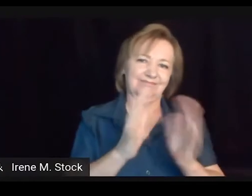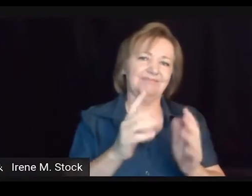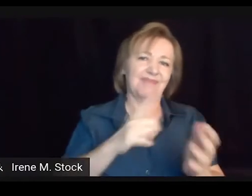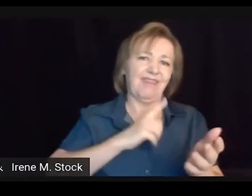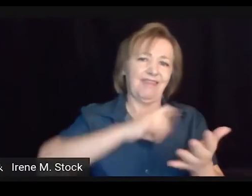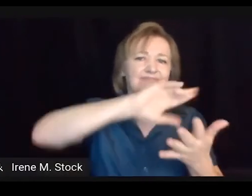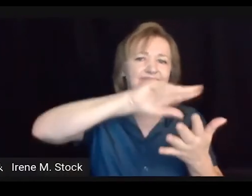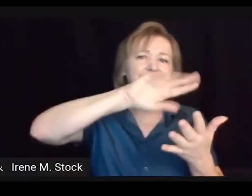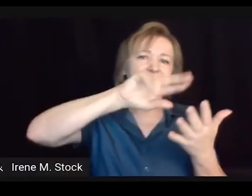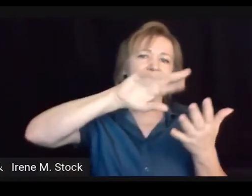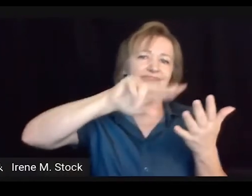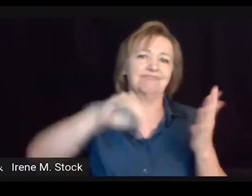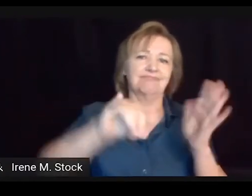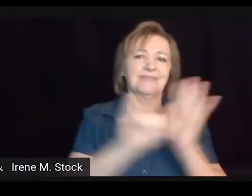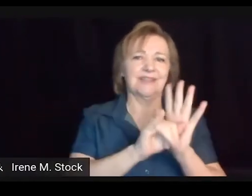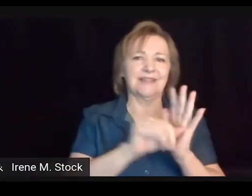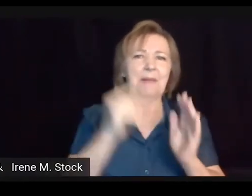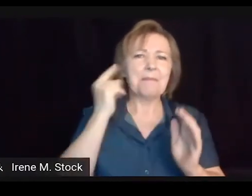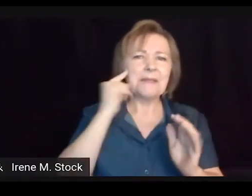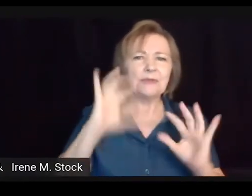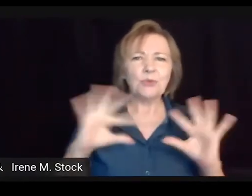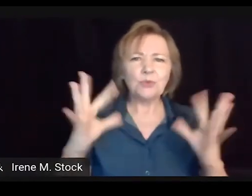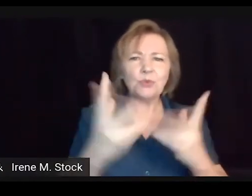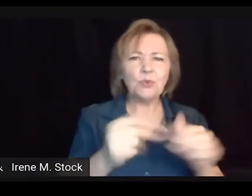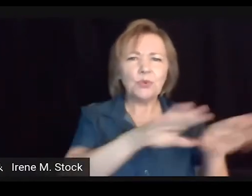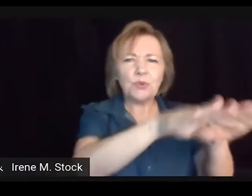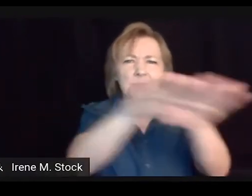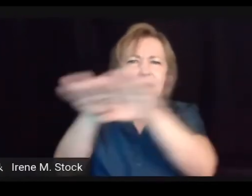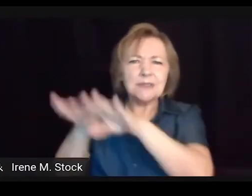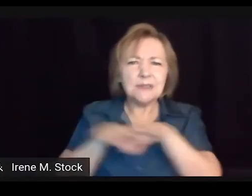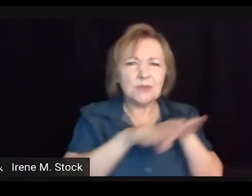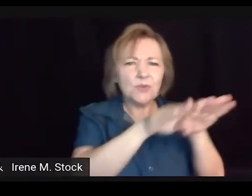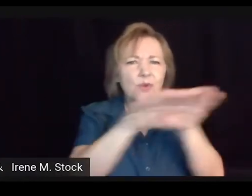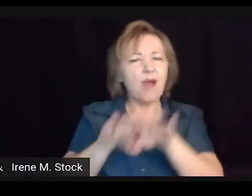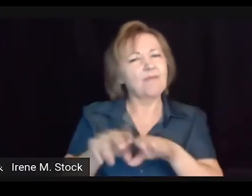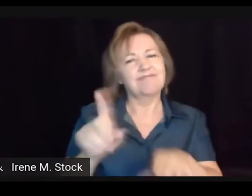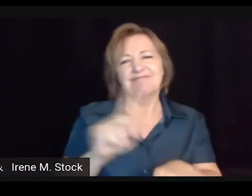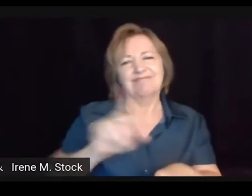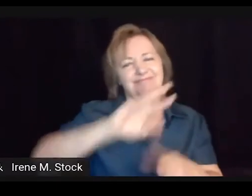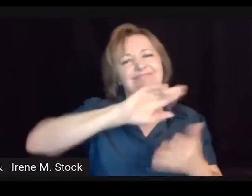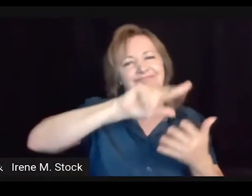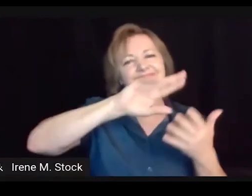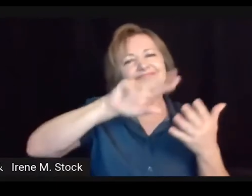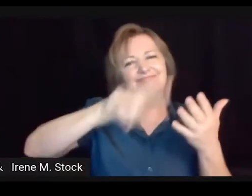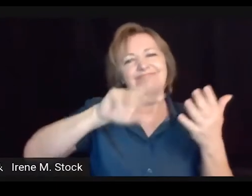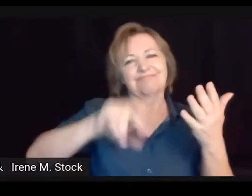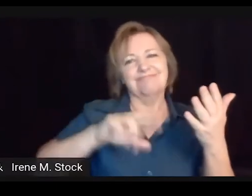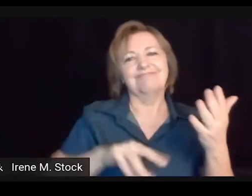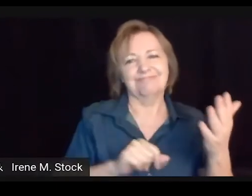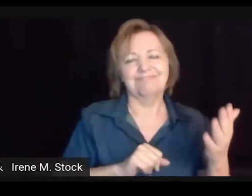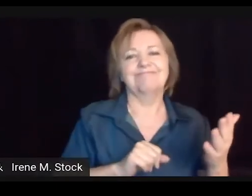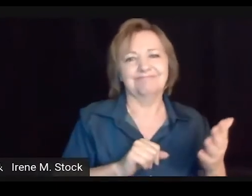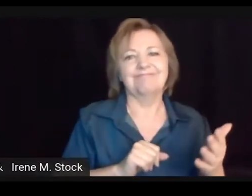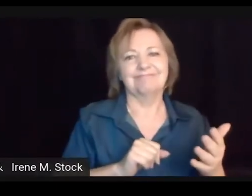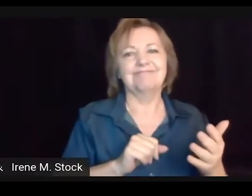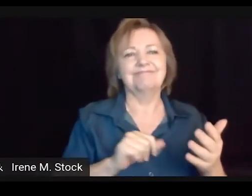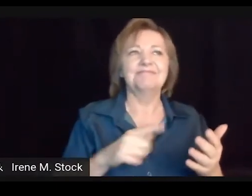alguns surdos não aceitam, alguns familiares não aceitam a língua de sinais. E tudo isso está na questão de identidade, né,